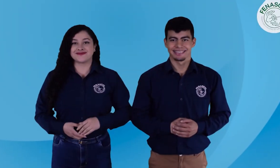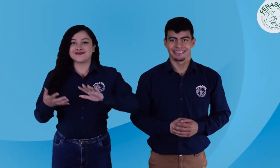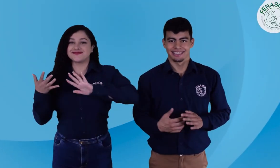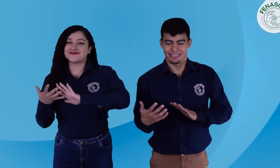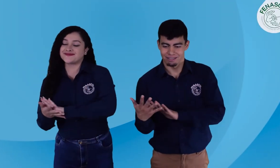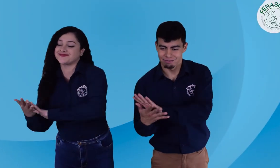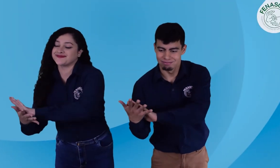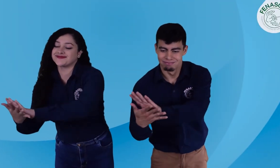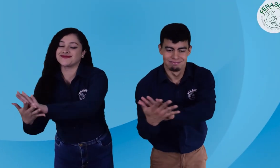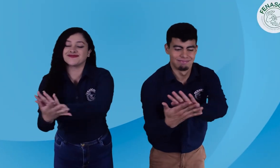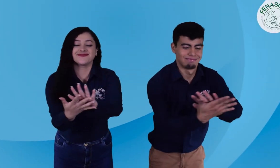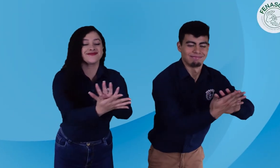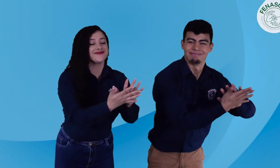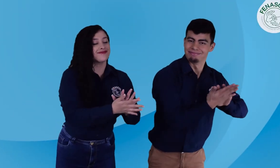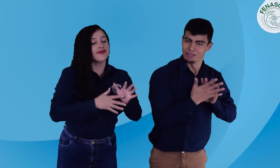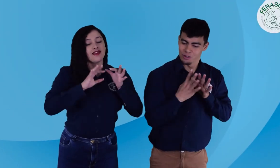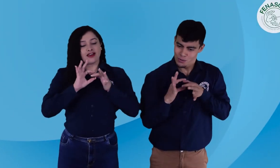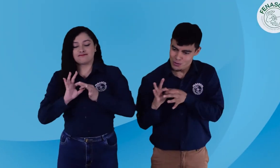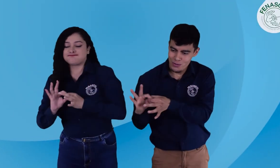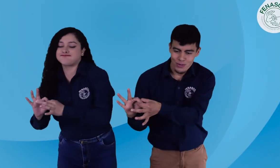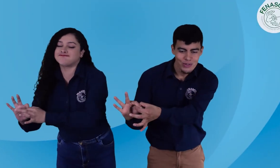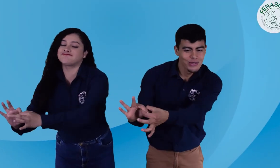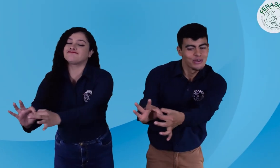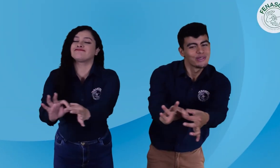Las Lenguas de Señas nos unen.